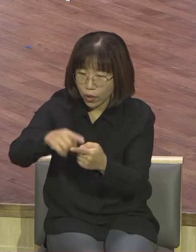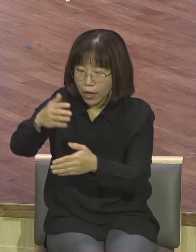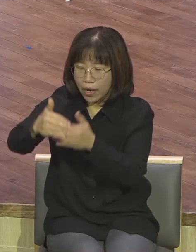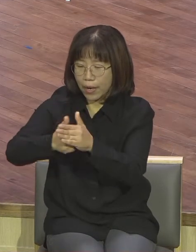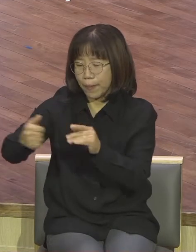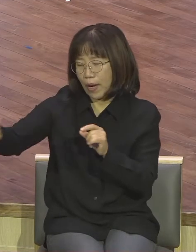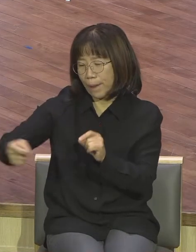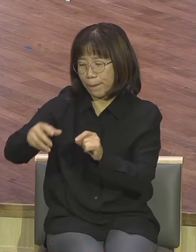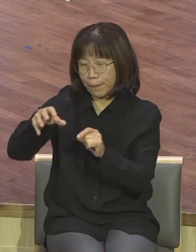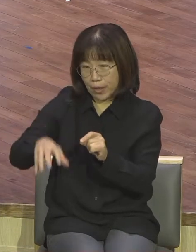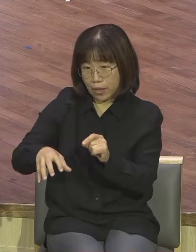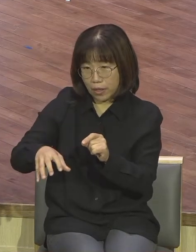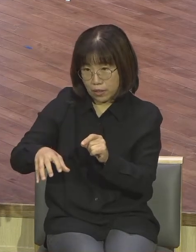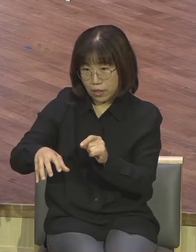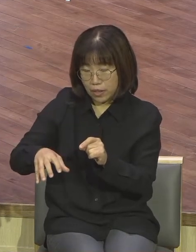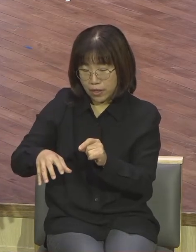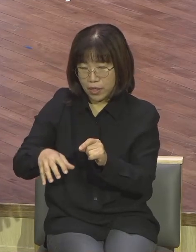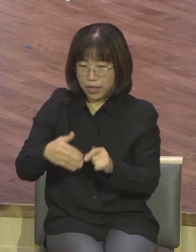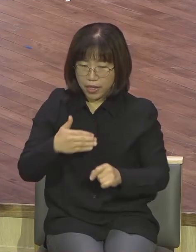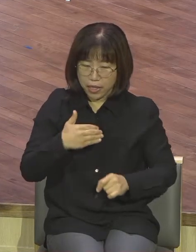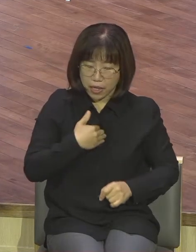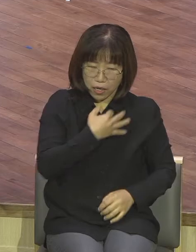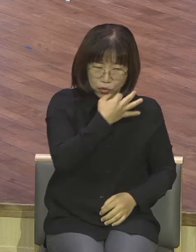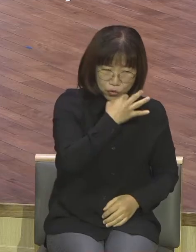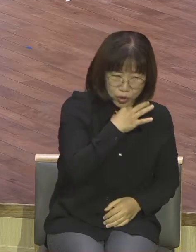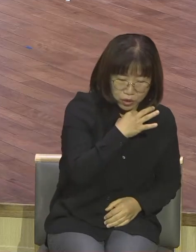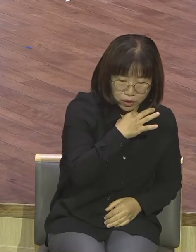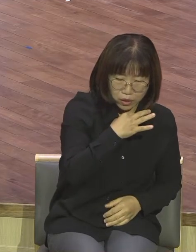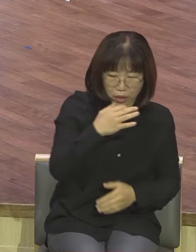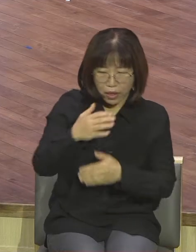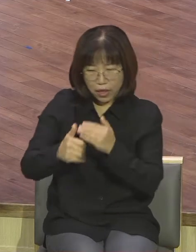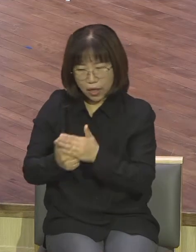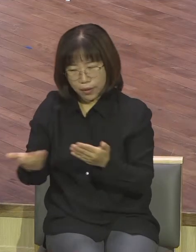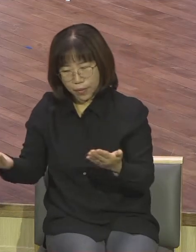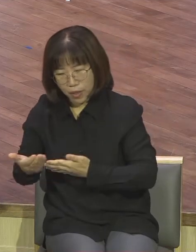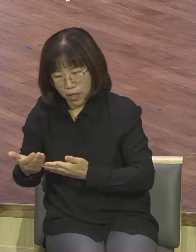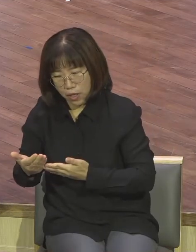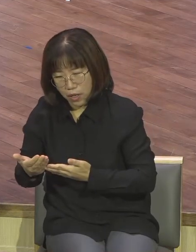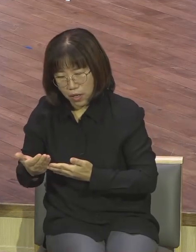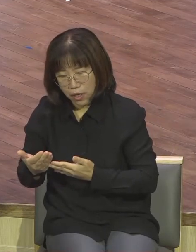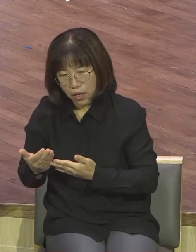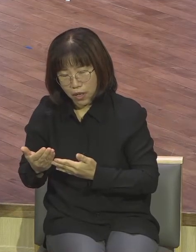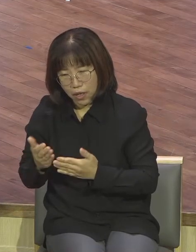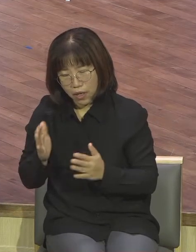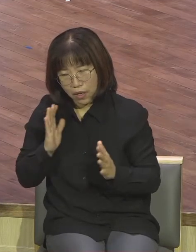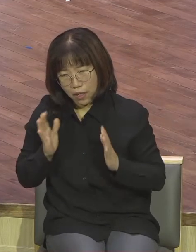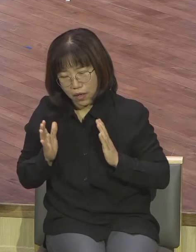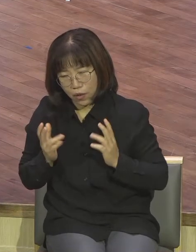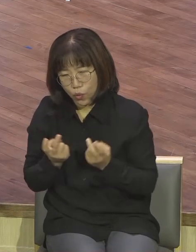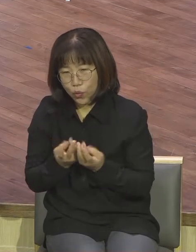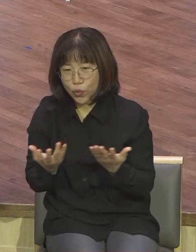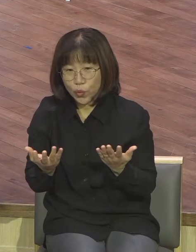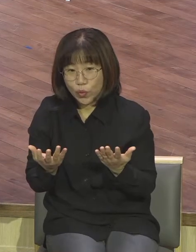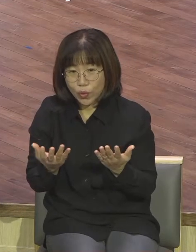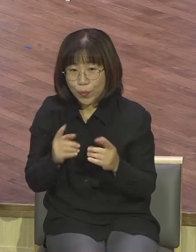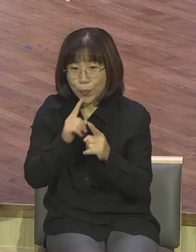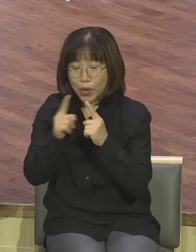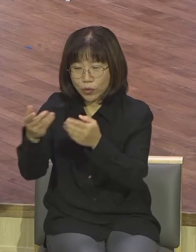나를 좋게 하라 하나님의 말씀 하나님의 일을 좋게 하라 두 개가 딱 떨어지면 여러분이 참 힘들어도